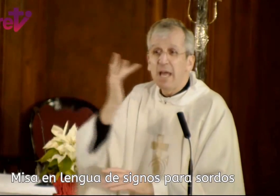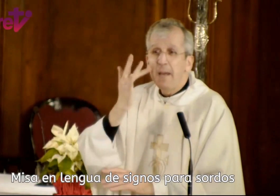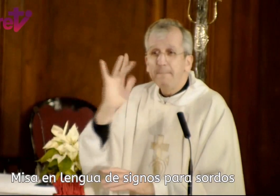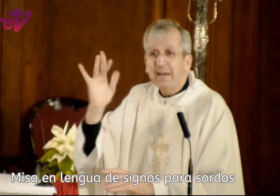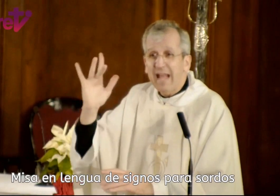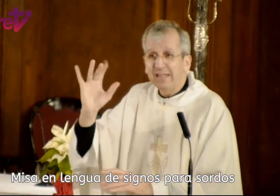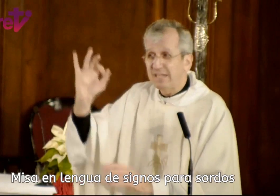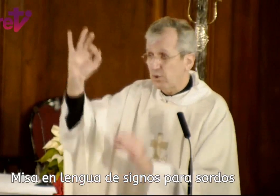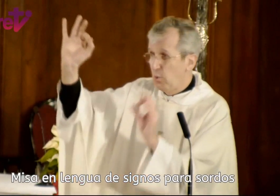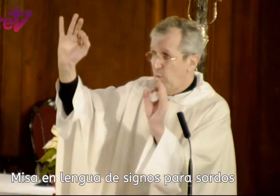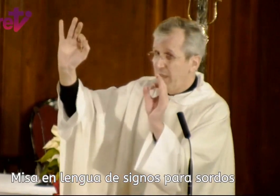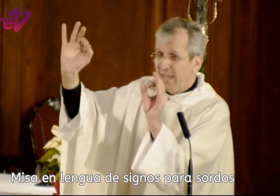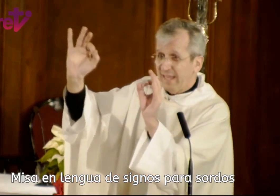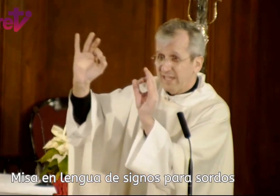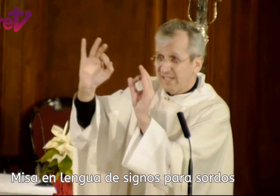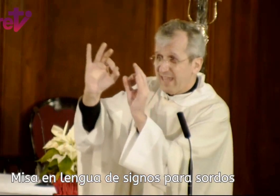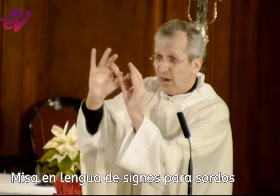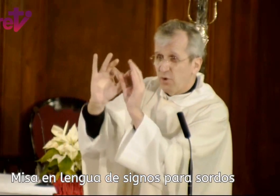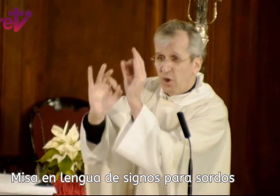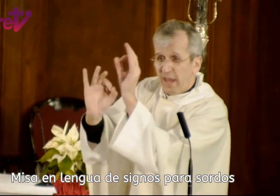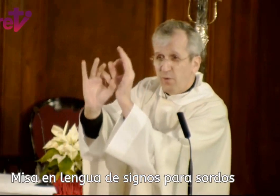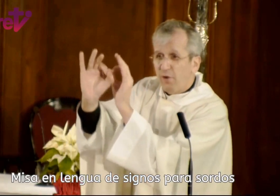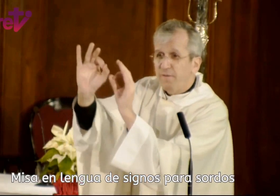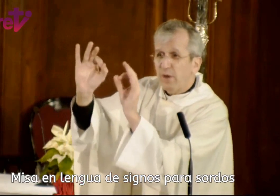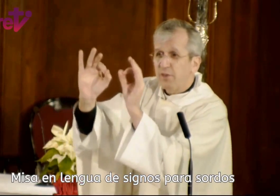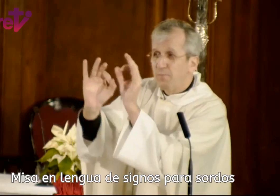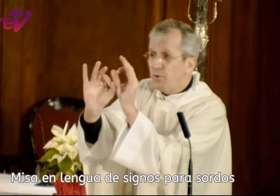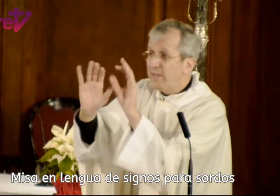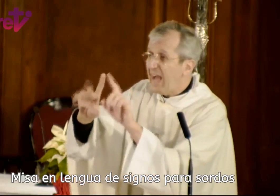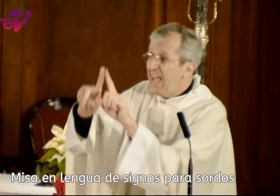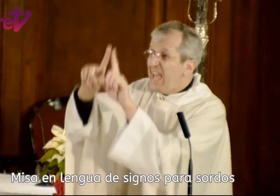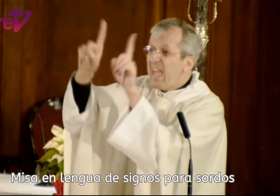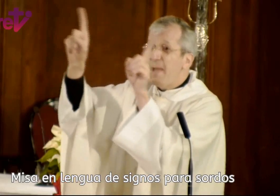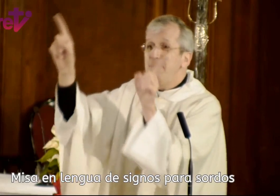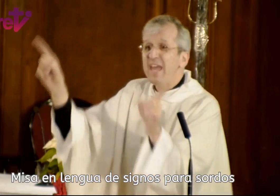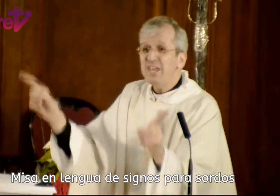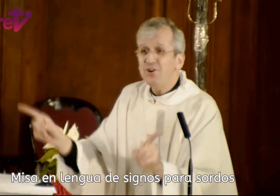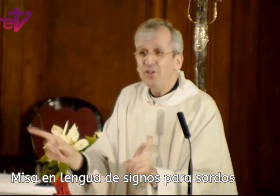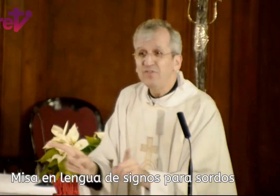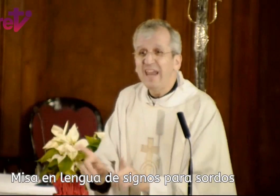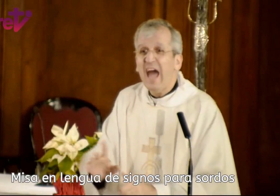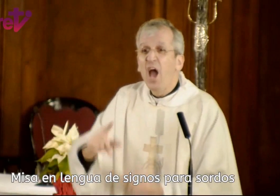brillantes con luz, que quedaron en una configuración muy unida, en medio de la